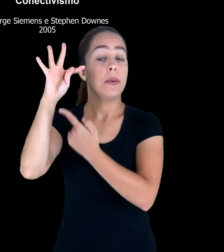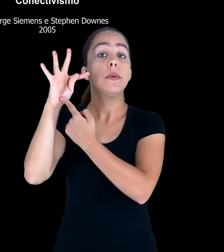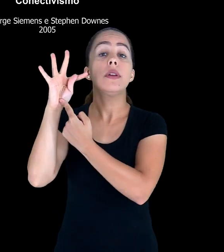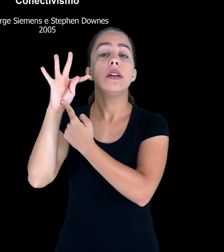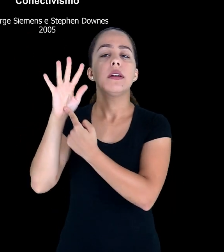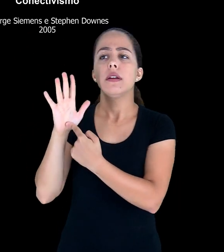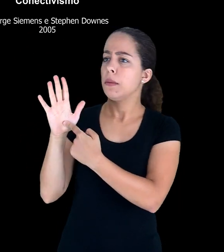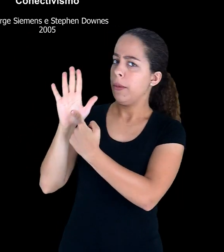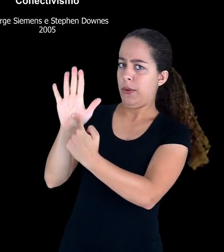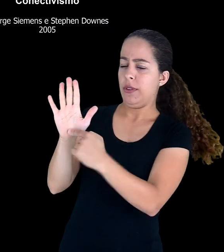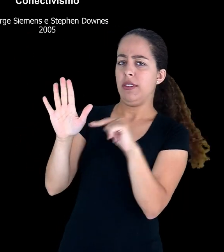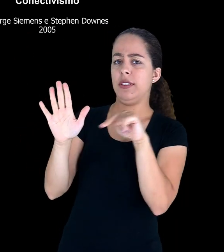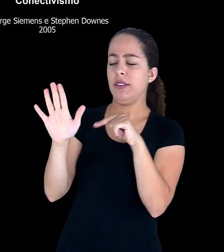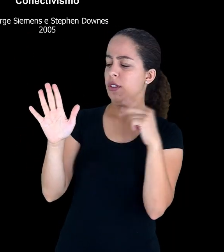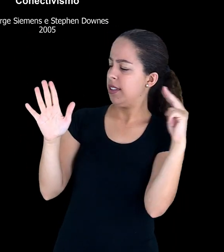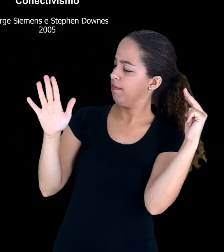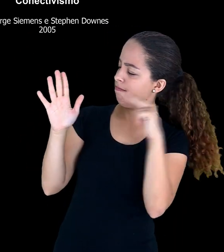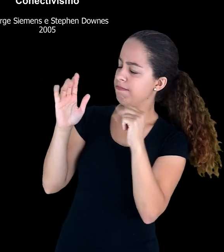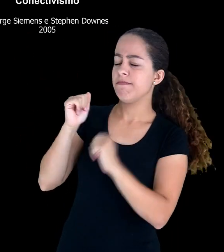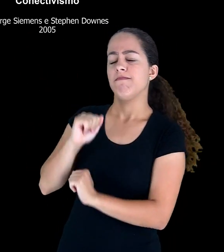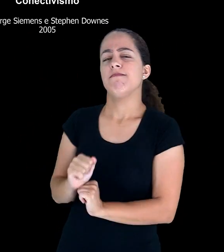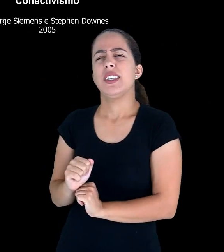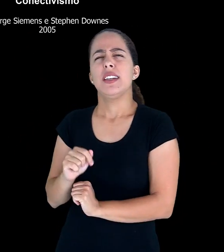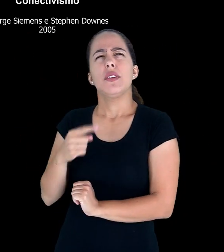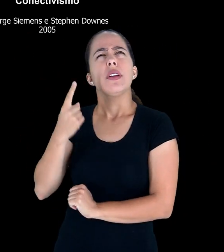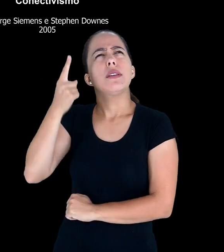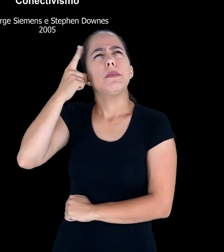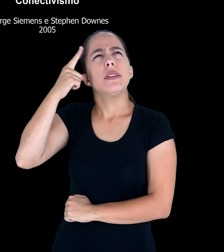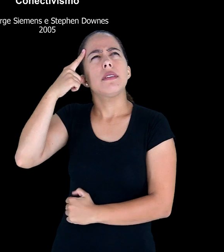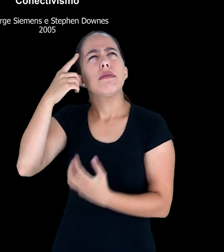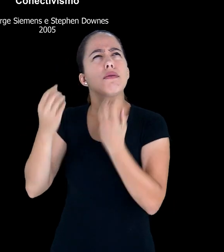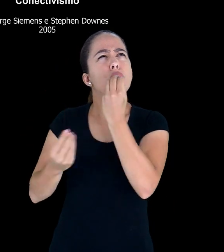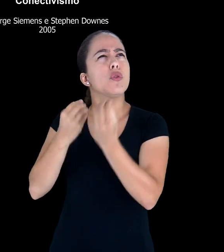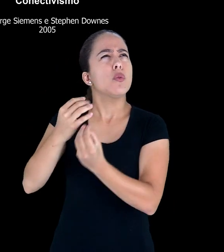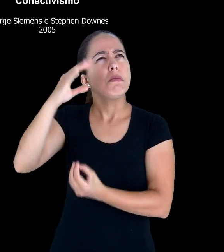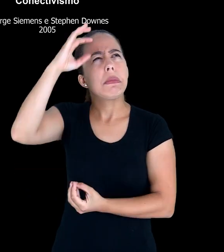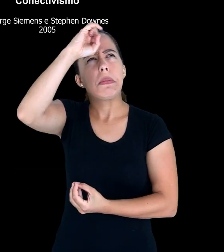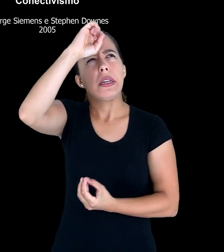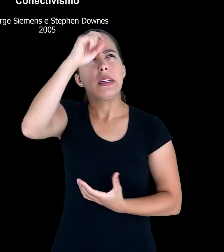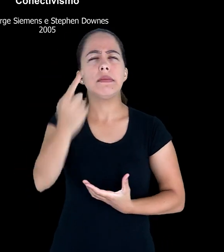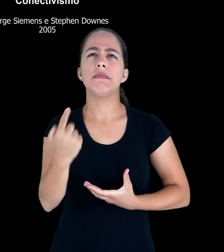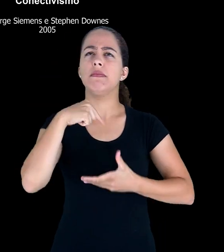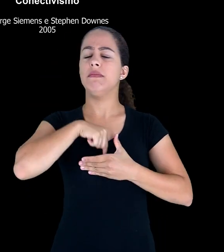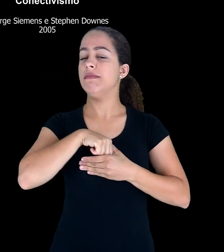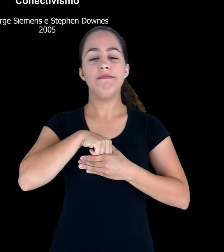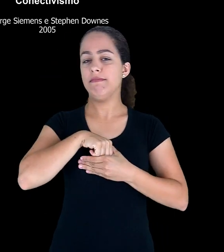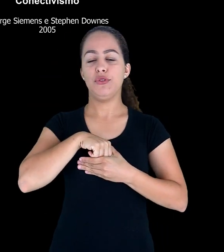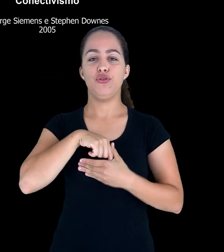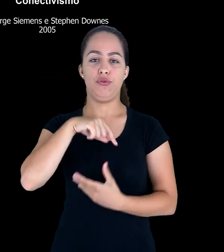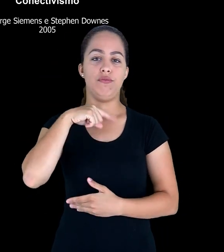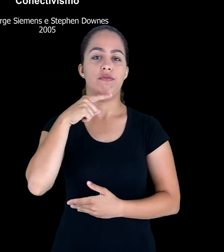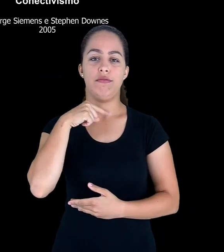nós não conseguimos compreender certos fenômenos da aprendizagem como apenas internos ao indivíduo.